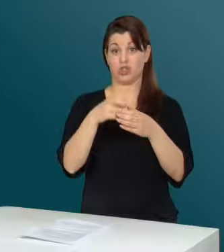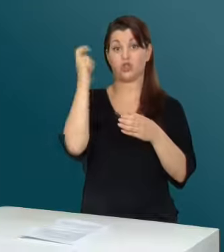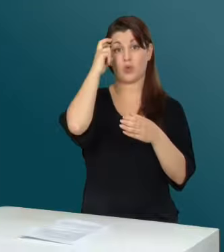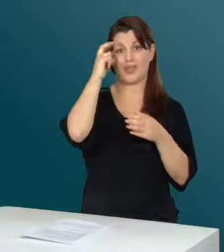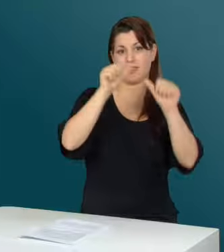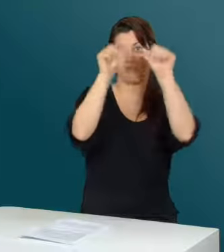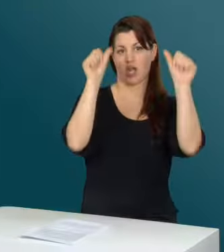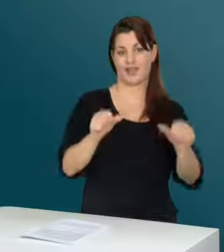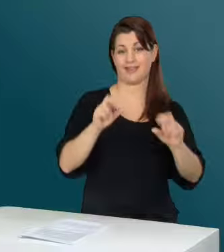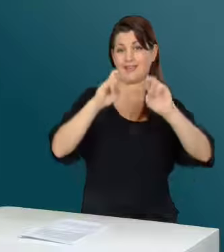Projekt Travel Science.